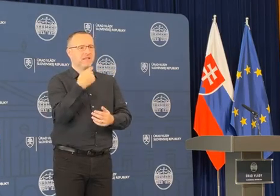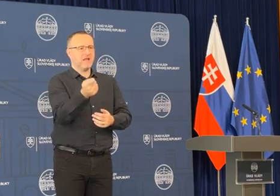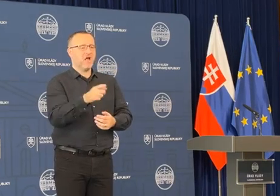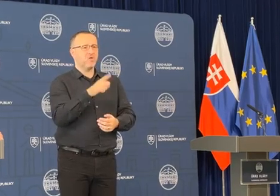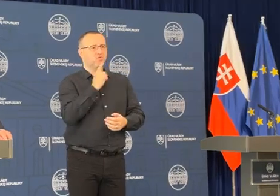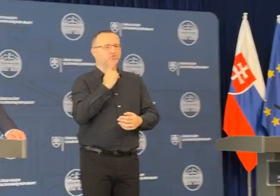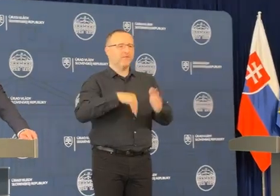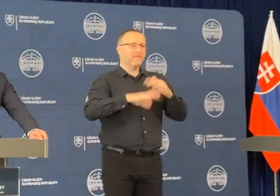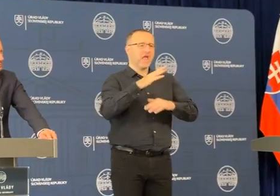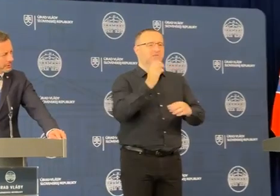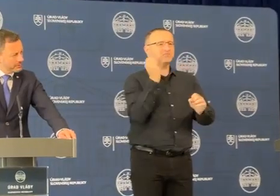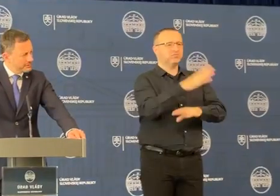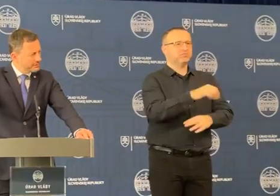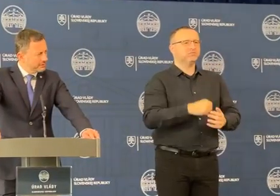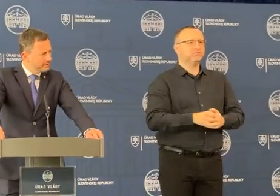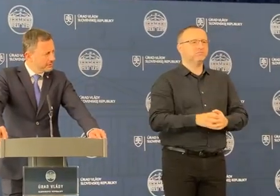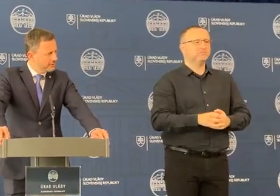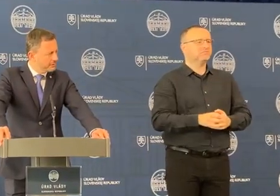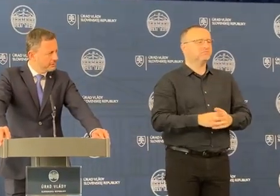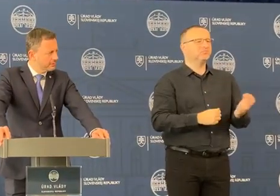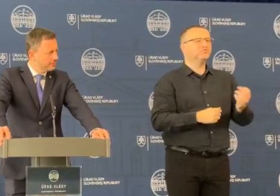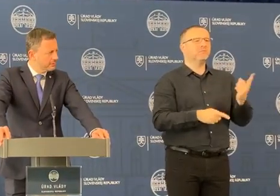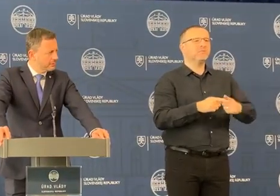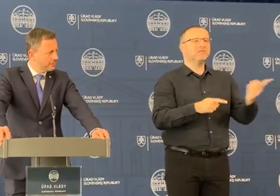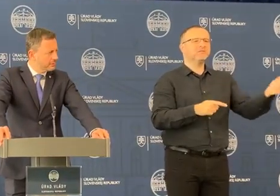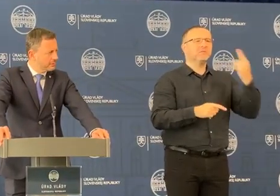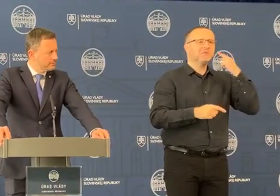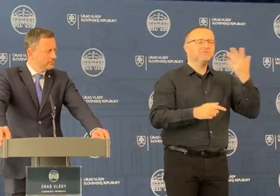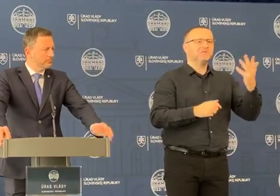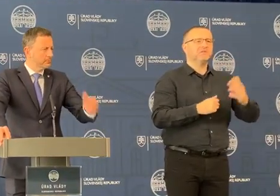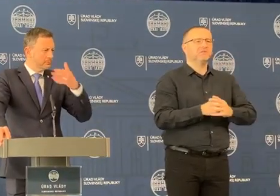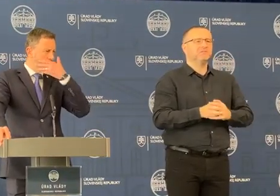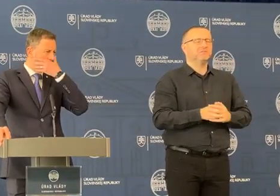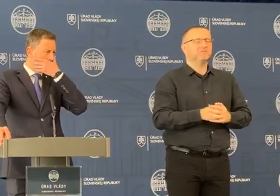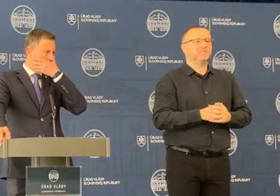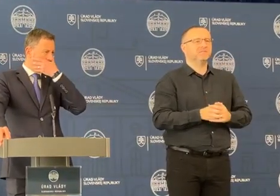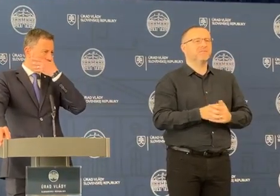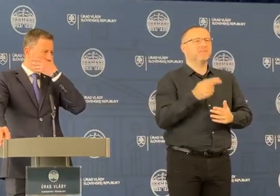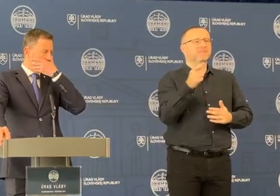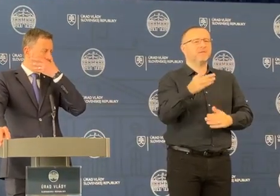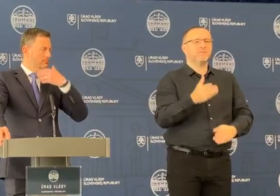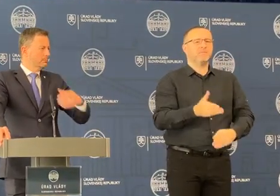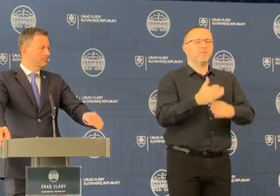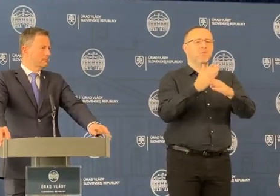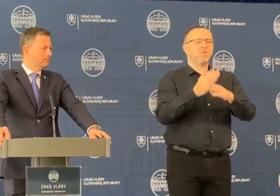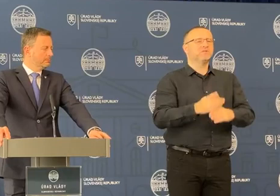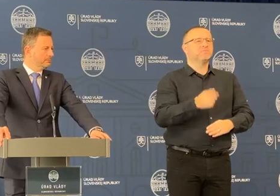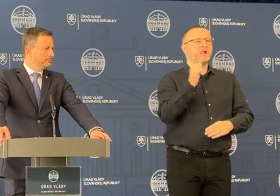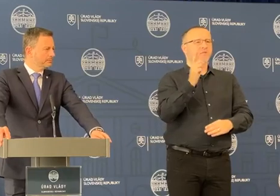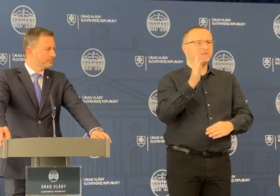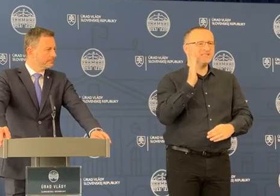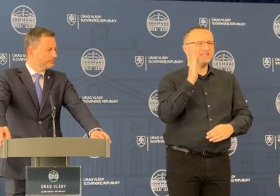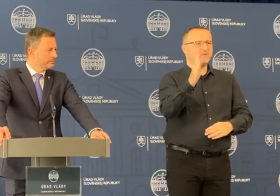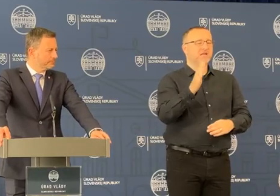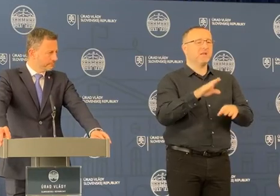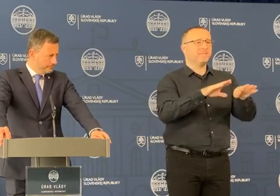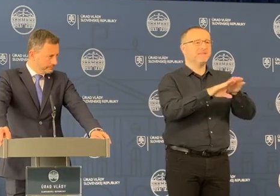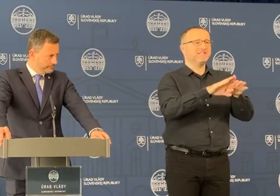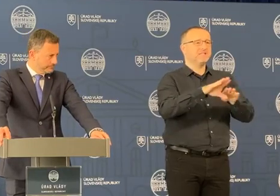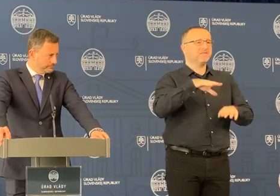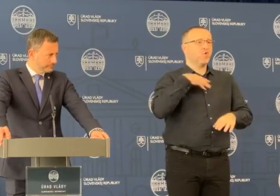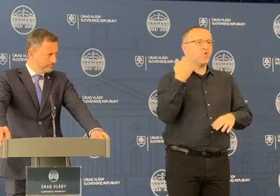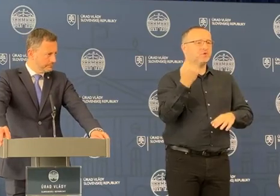rozvýbať? Čo konkrétne myslíte? Keďže v podstate tá pomoc mala byť smerovaná z ministerstva